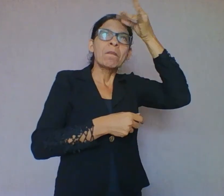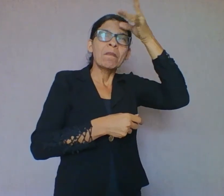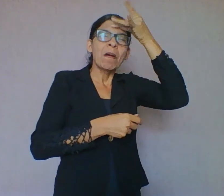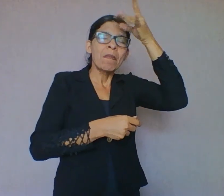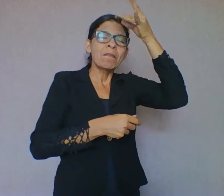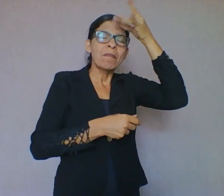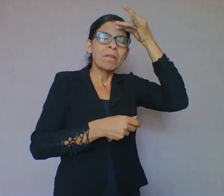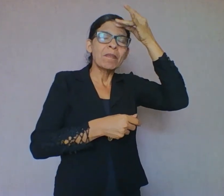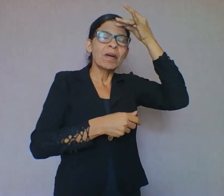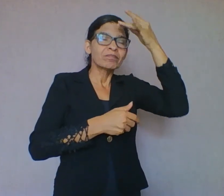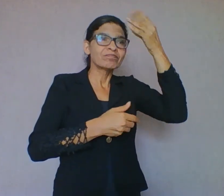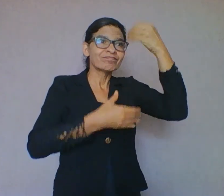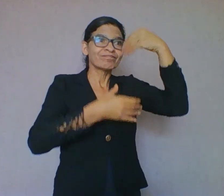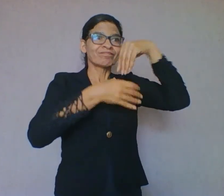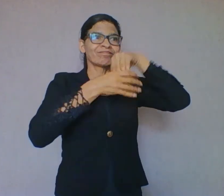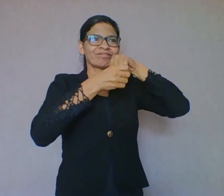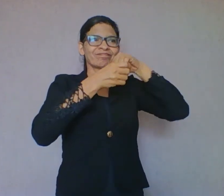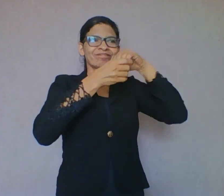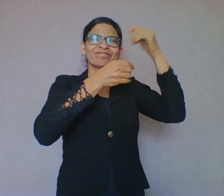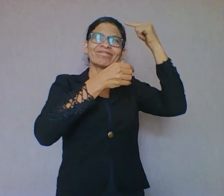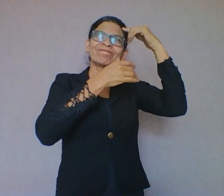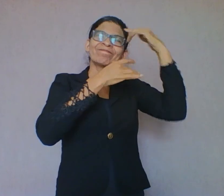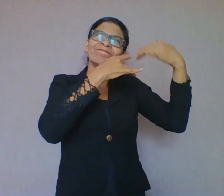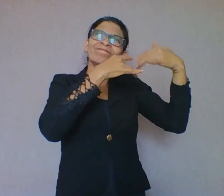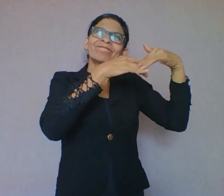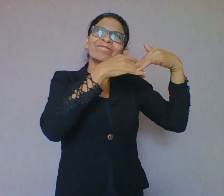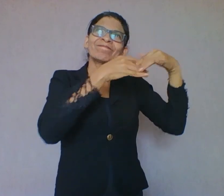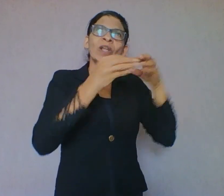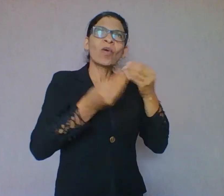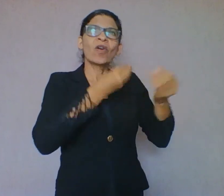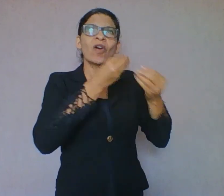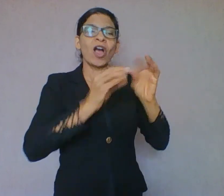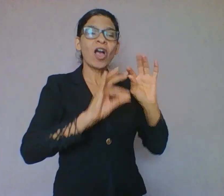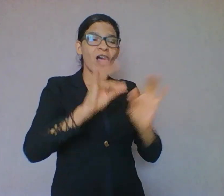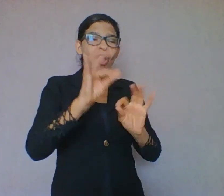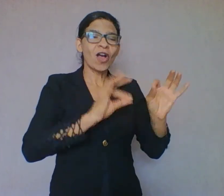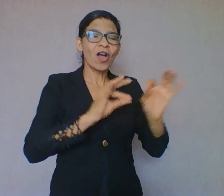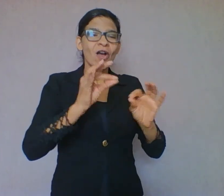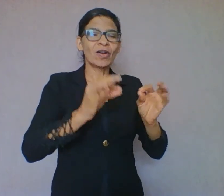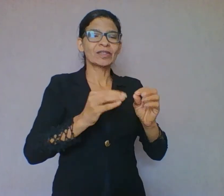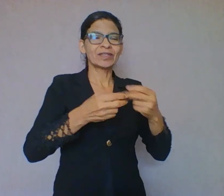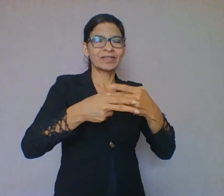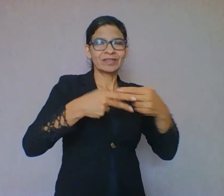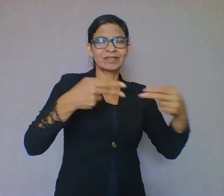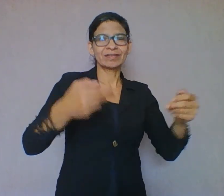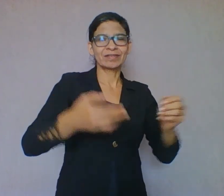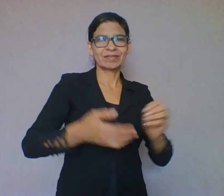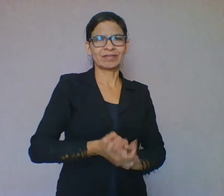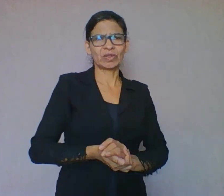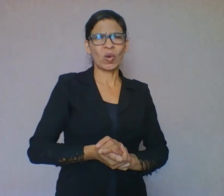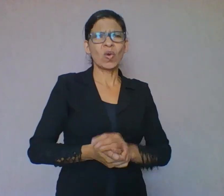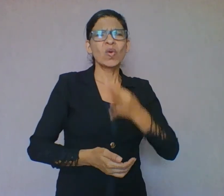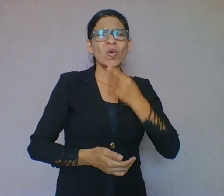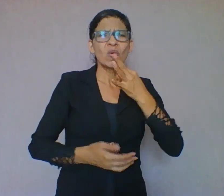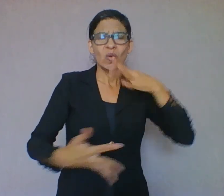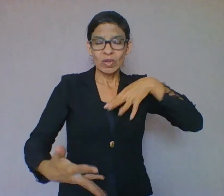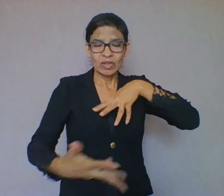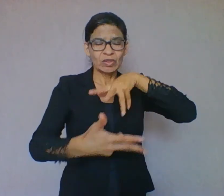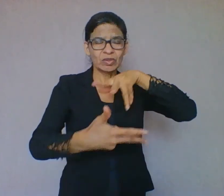sobre a ordem natural das coisas. O conhecimento de mundo é adquirido à medida que vivemos, tomando contato